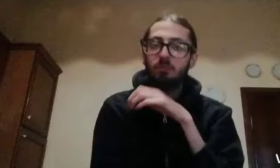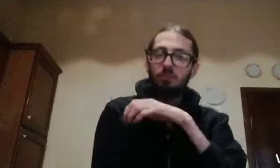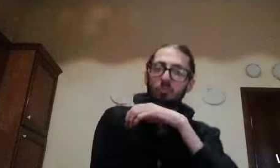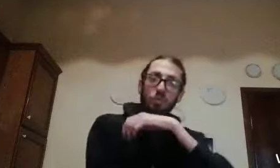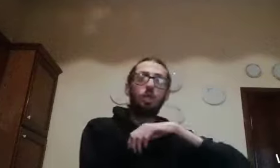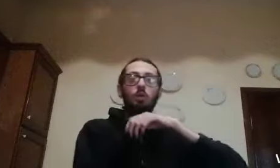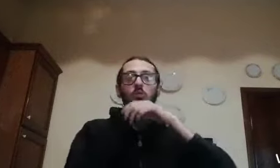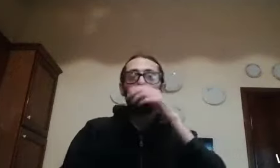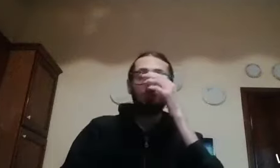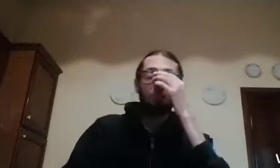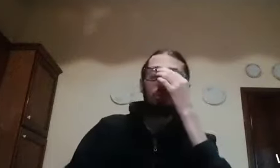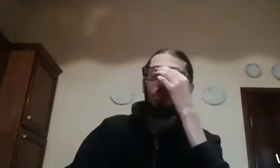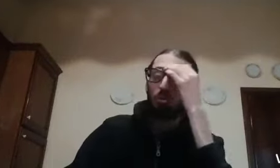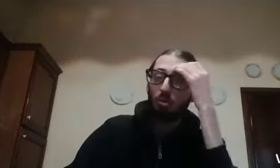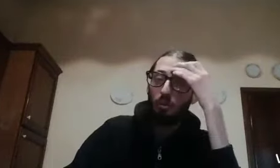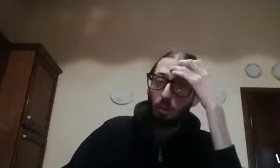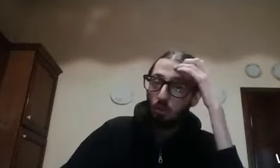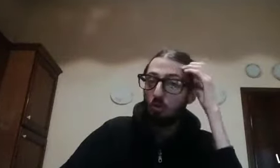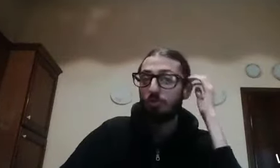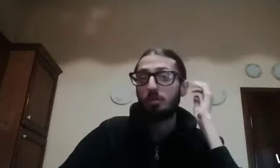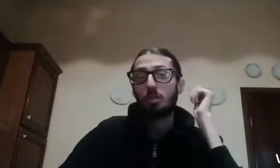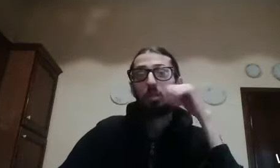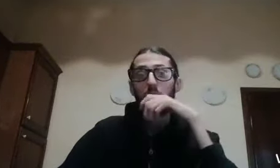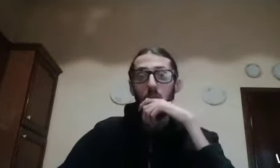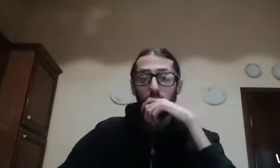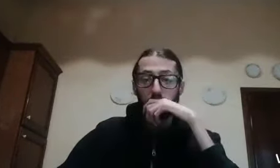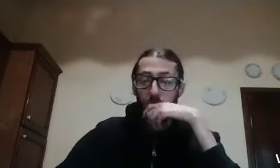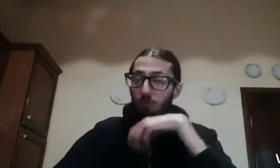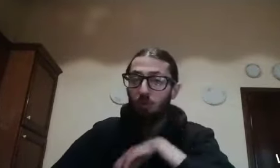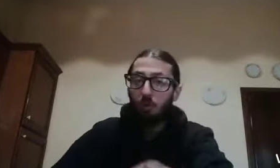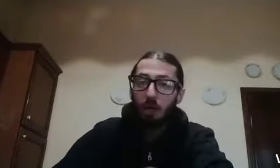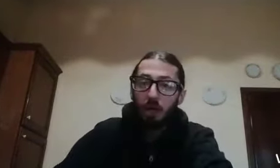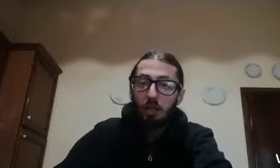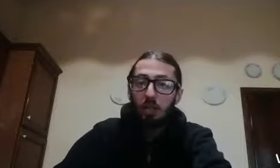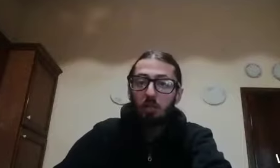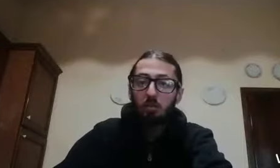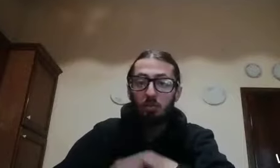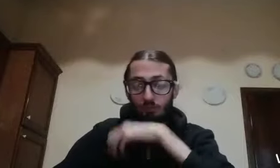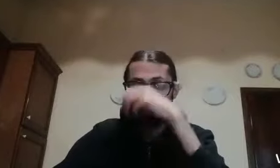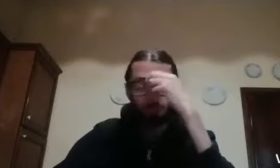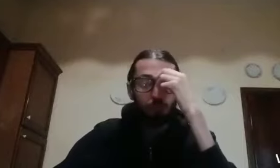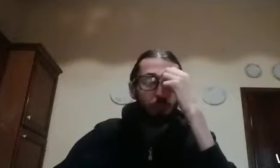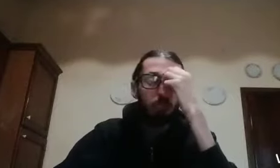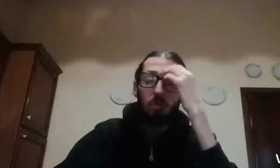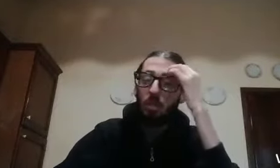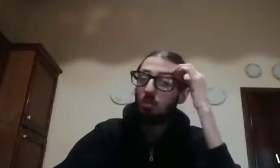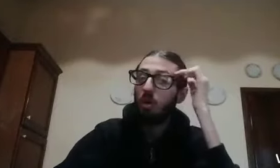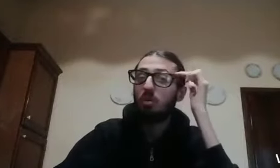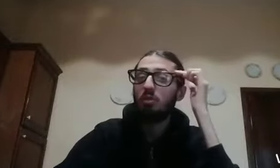ciao a tutti a tutti io sono francesco volevo parlare di una cosa è